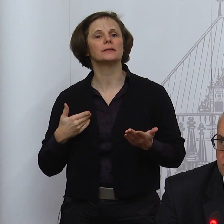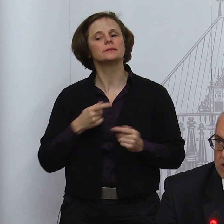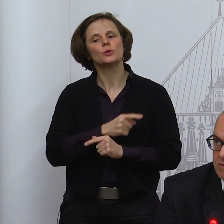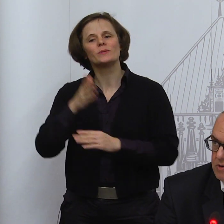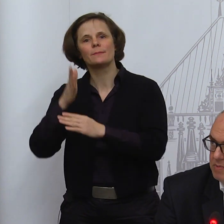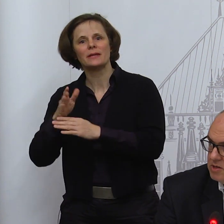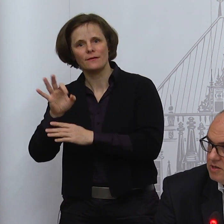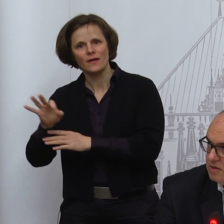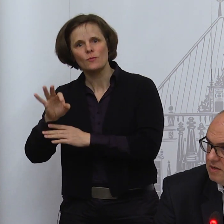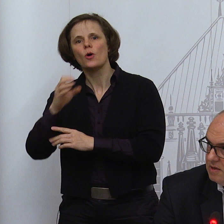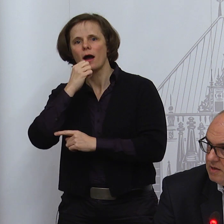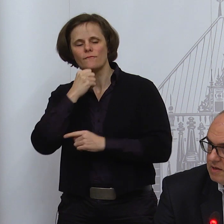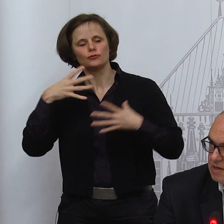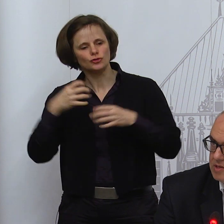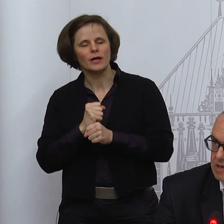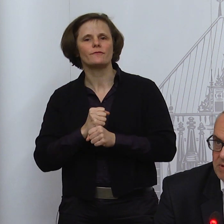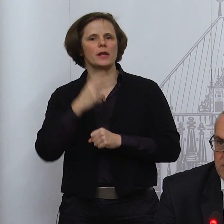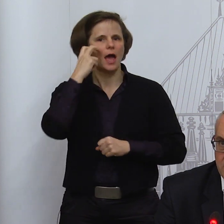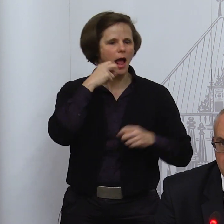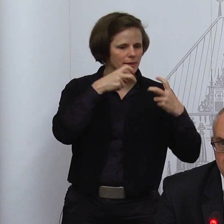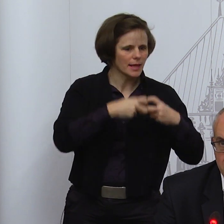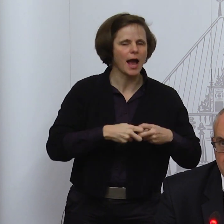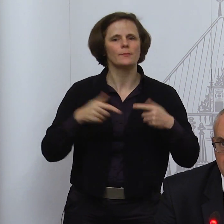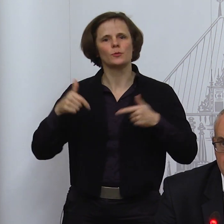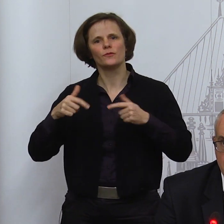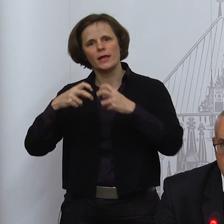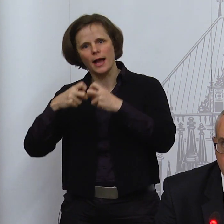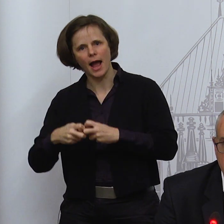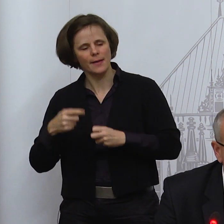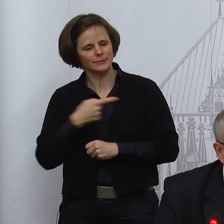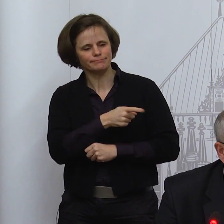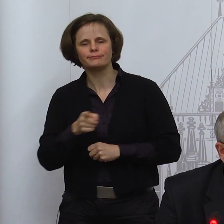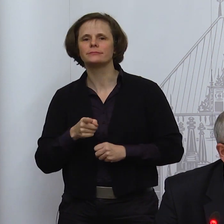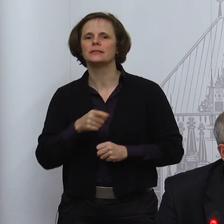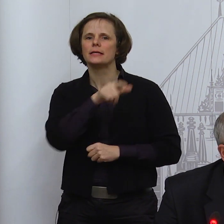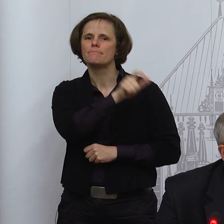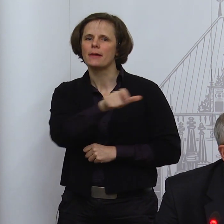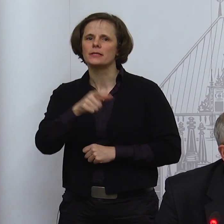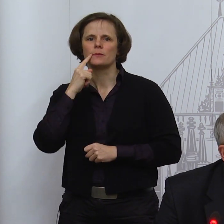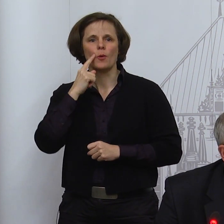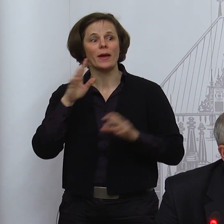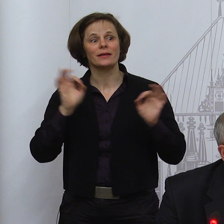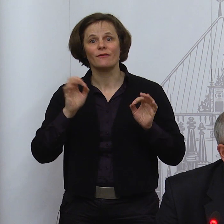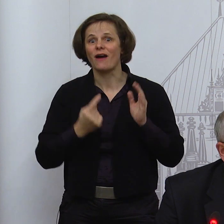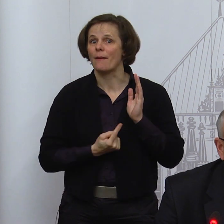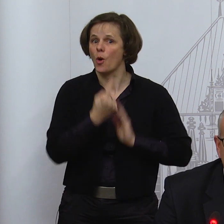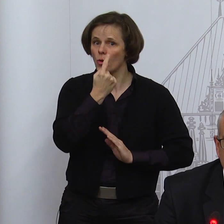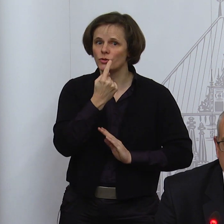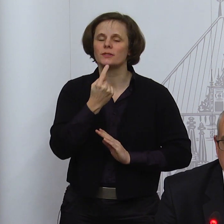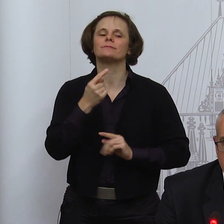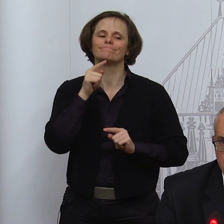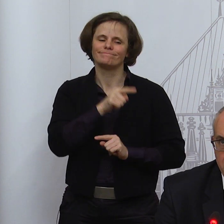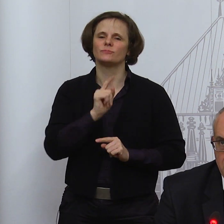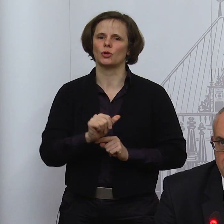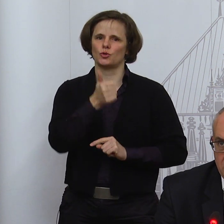durch zu sein, wo die Menschen derzeit am gefährdetsten sind, sich anzustecken und einen schweren Krankheitsverlauf zu haben. Und